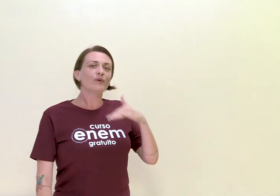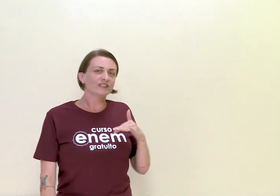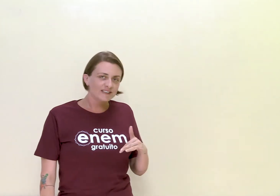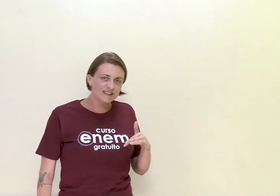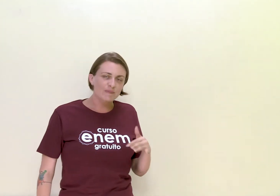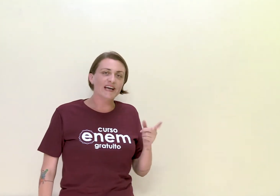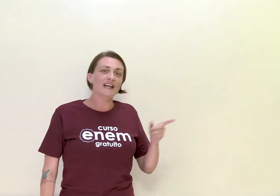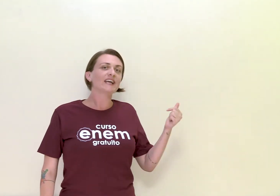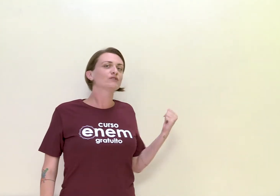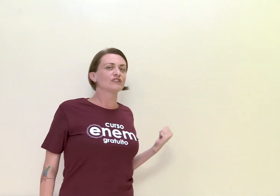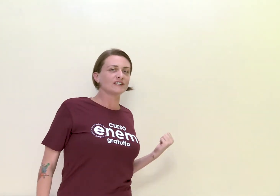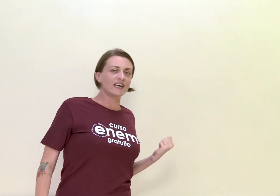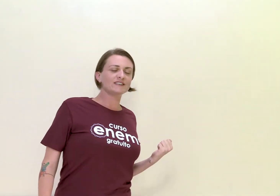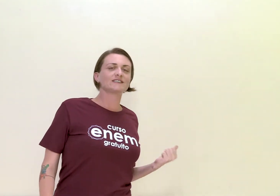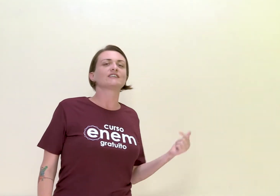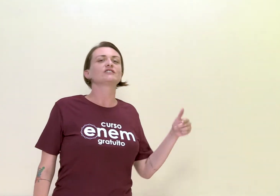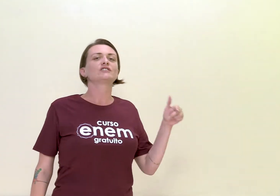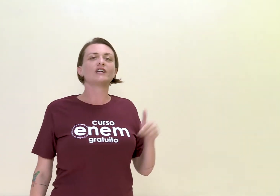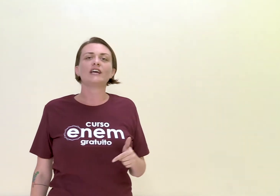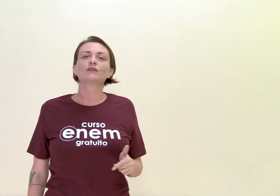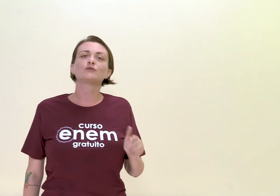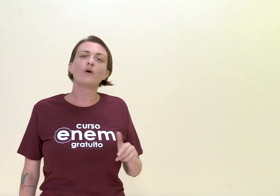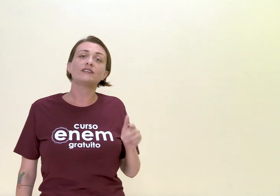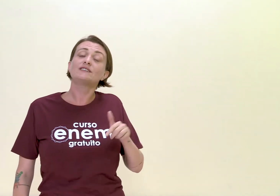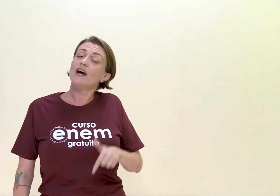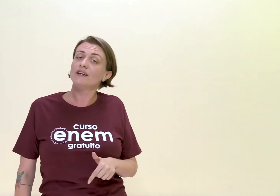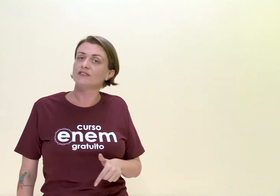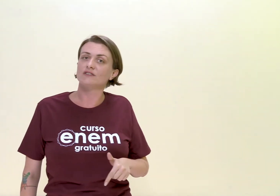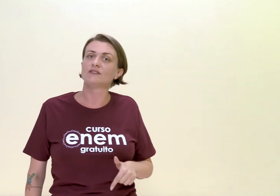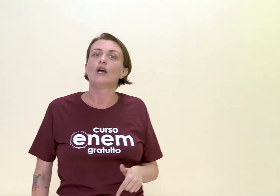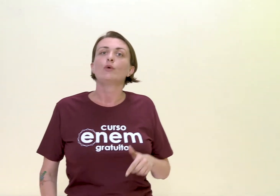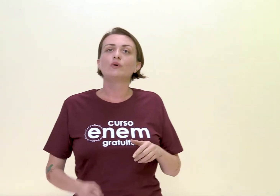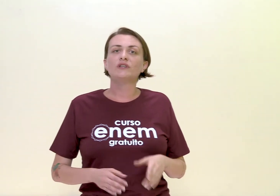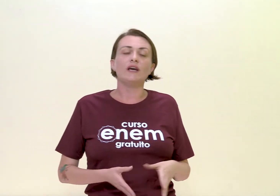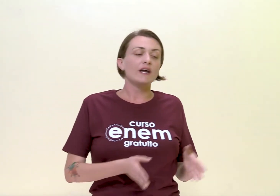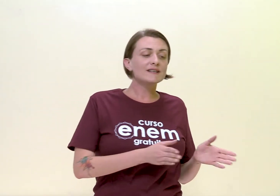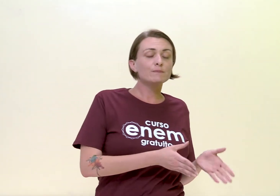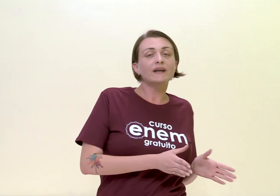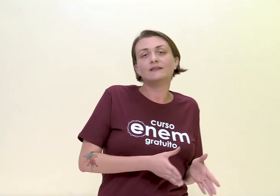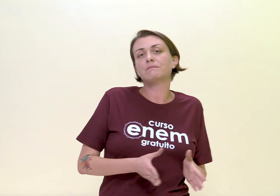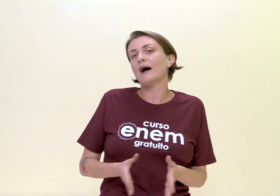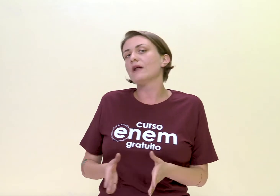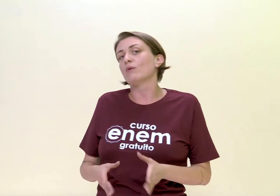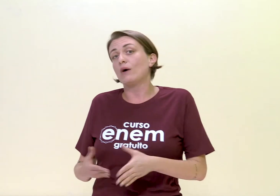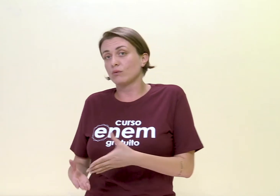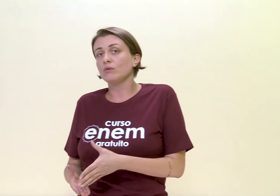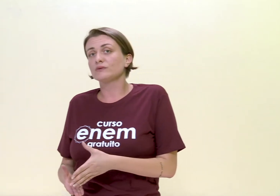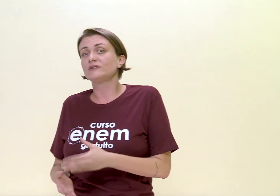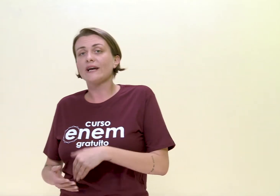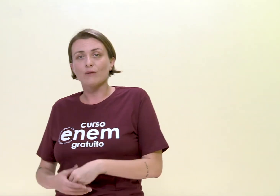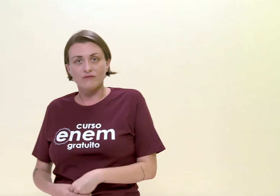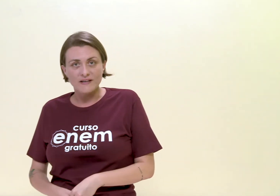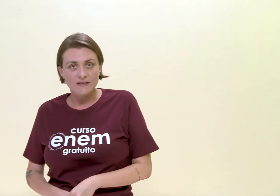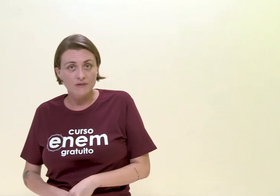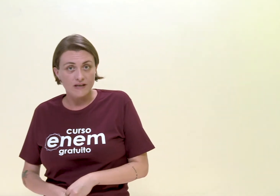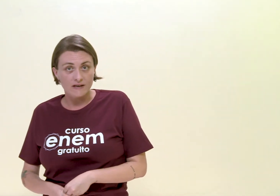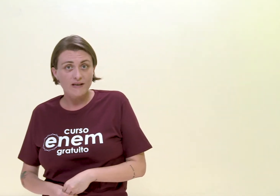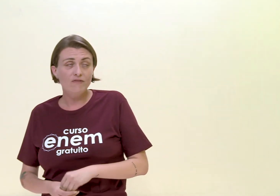importante também, além do Tiradentes, a gente tem os poetas árcades, porque eles participaram, alguns, da Inconfidência Mineira e